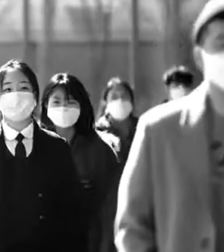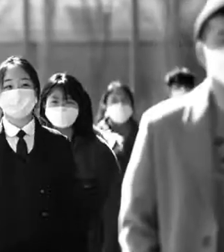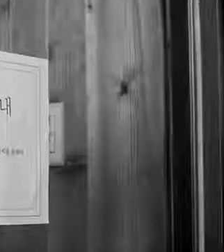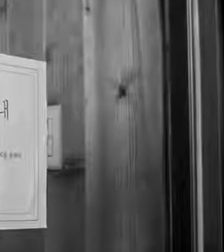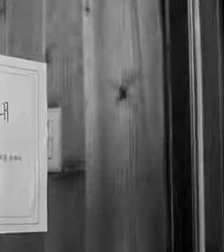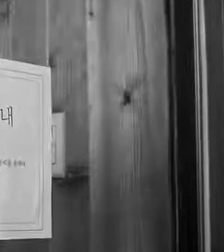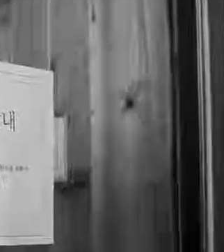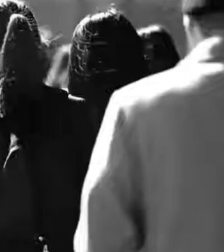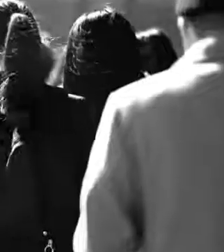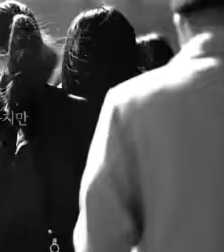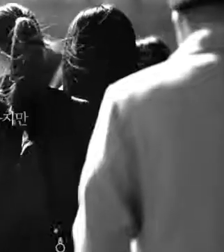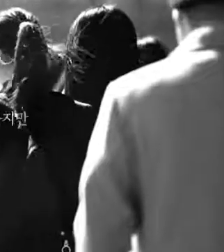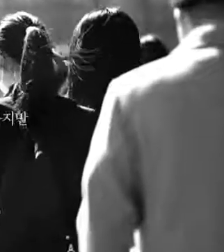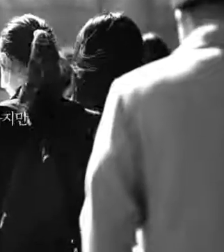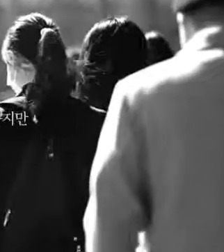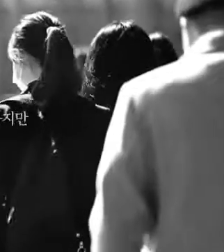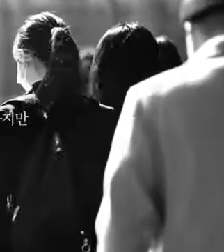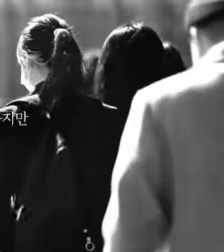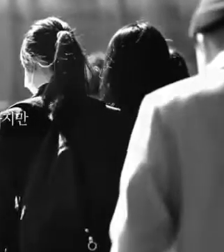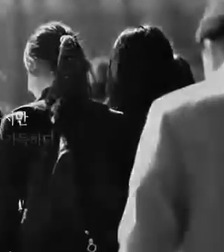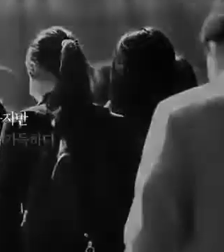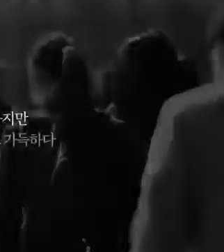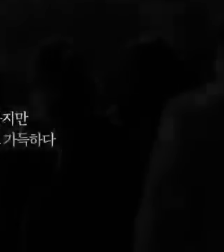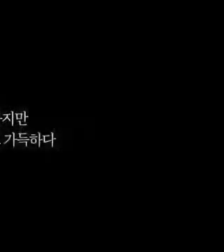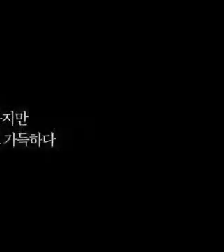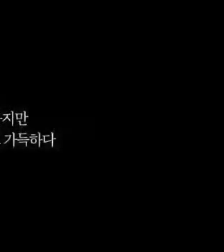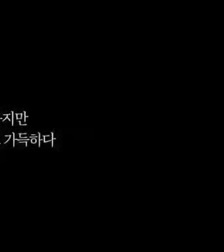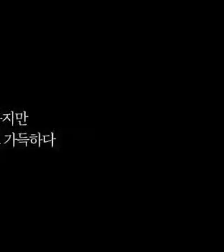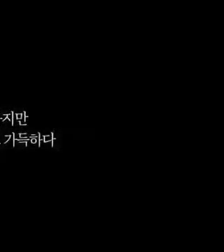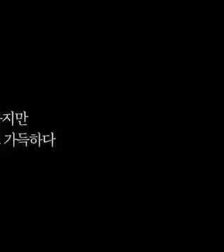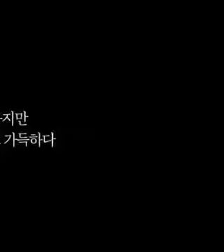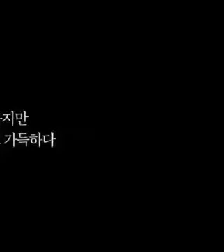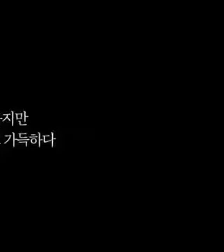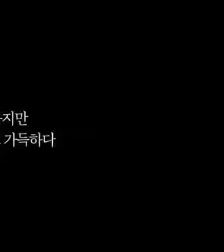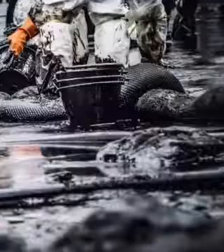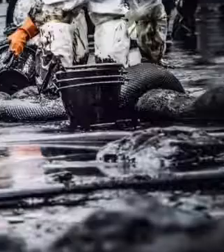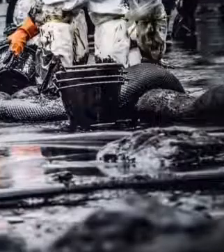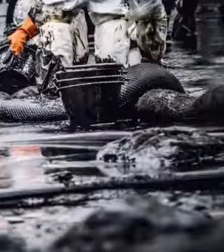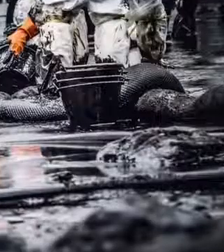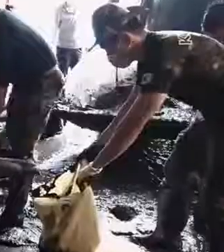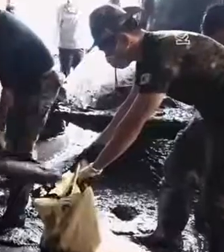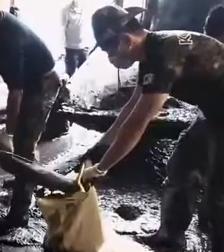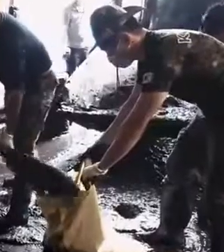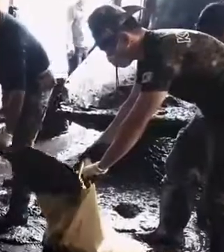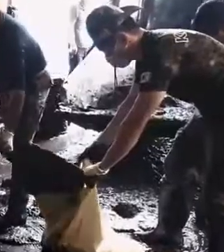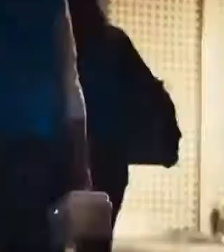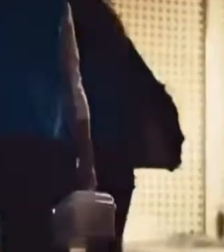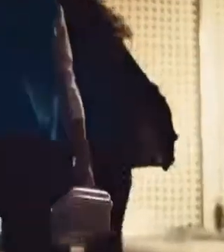세상은 고통으로 가득하지만 고통을 극복하려는 사람들도 가득하다.